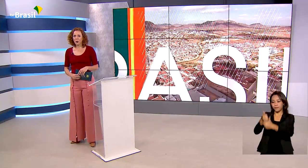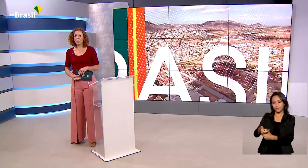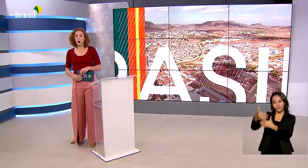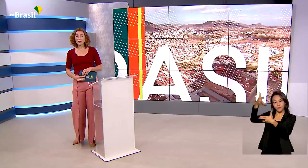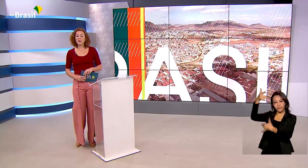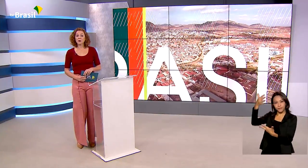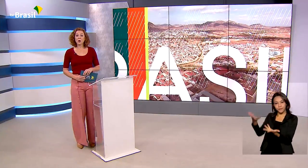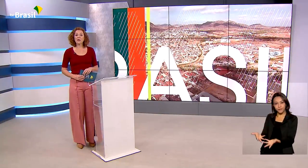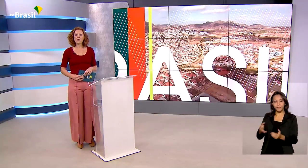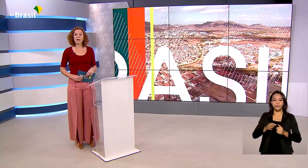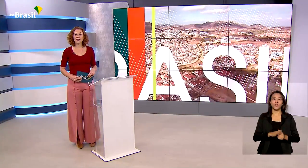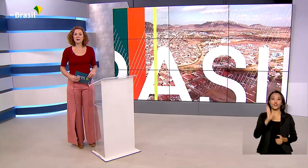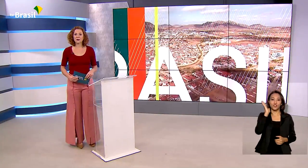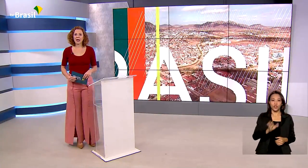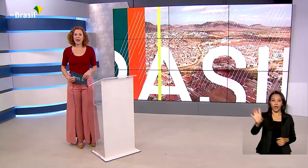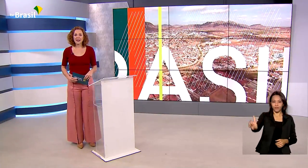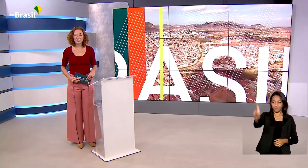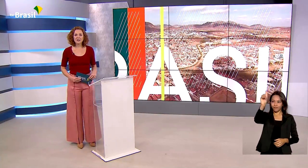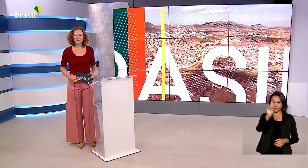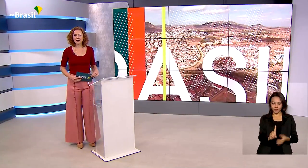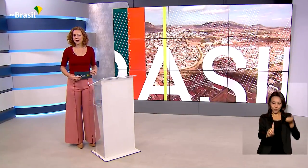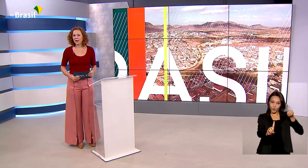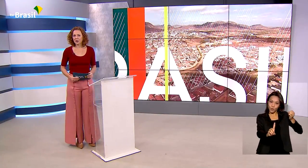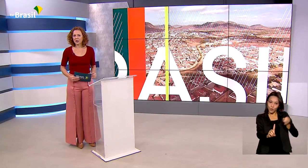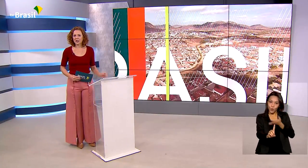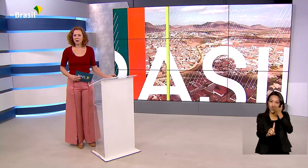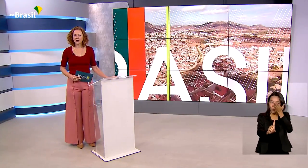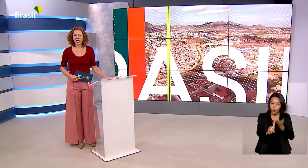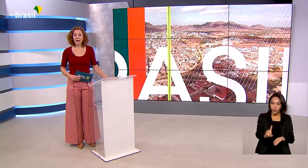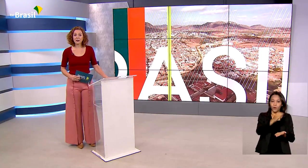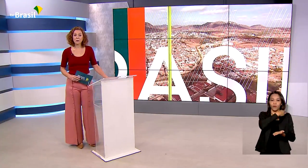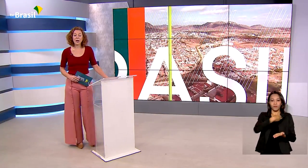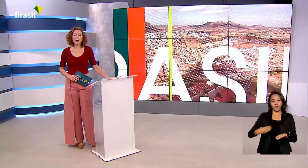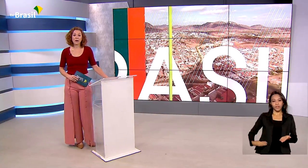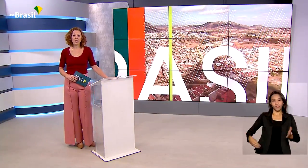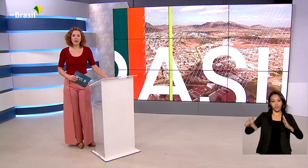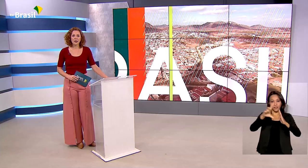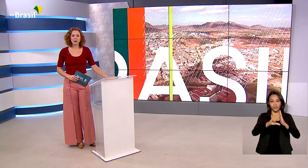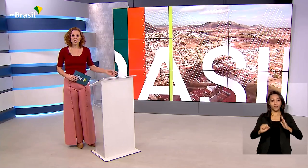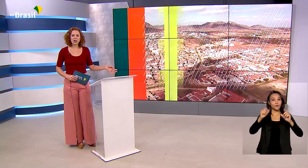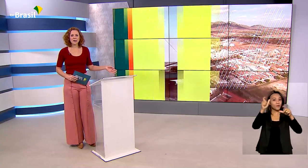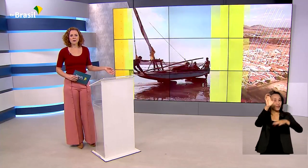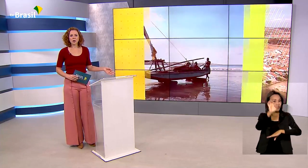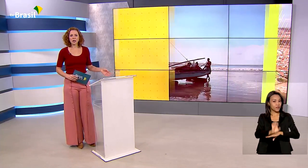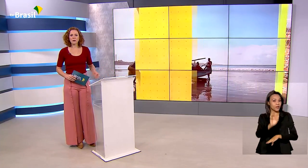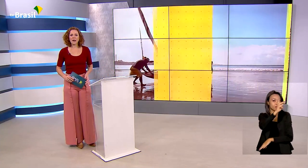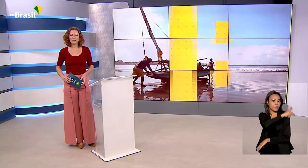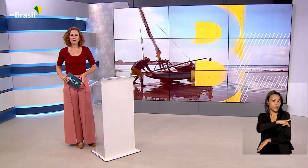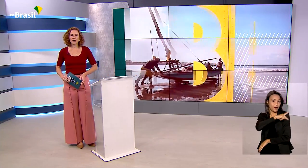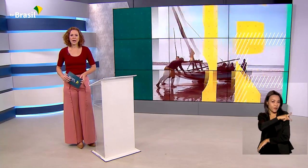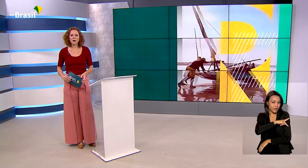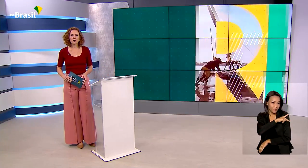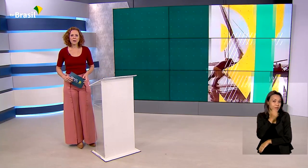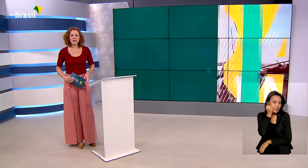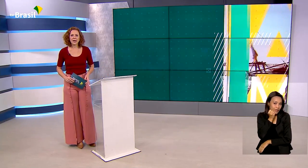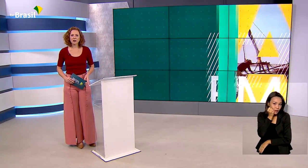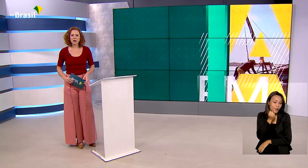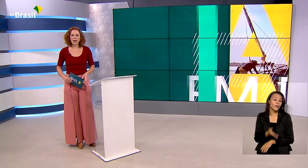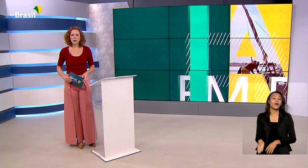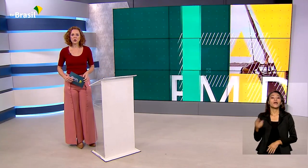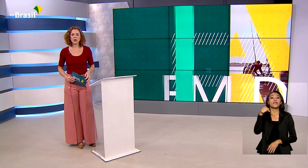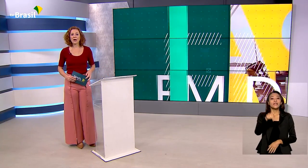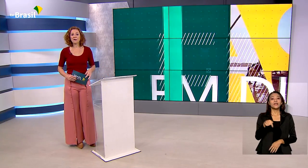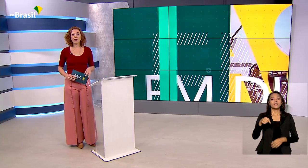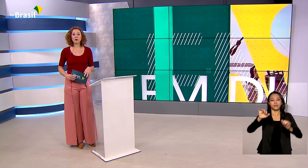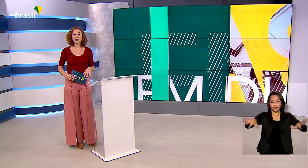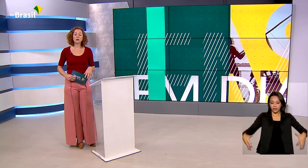Tomou posse o novo ministro da Casa Civil, senador Ciro Nogueira, do Piauí. Durante a cerimônia no Palácio do Planalto, o presidente